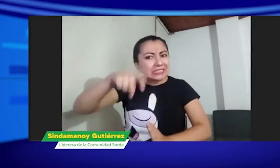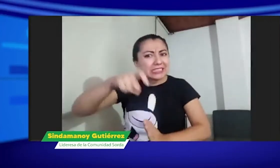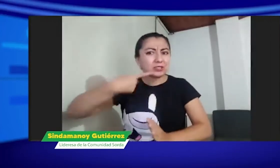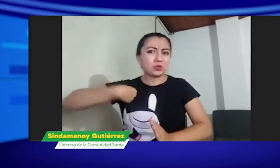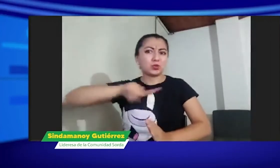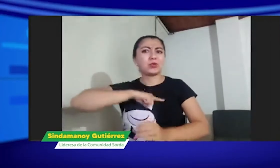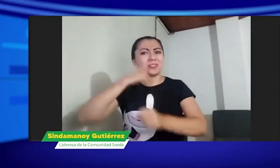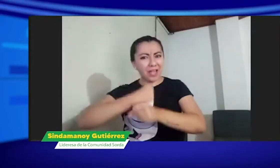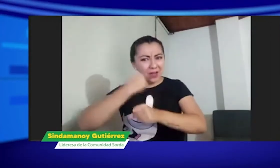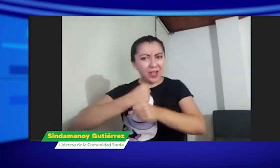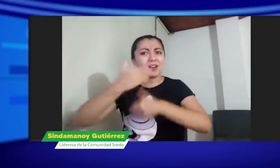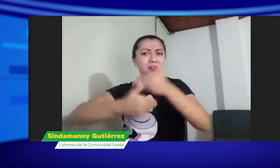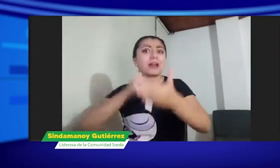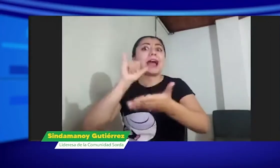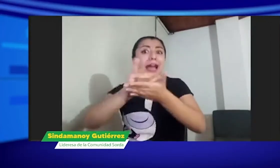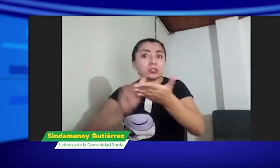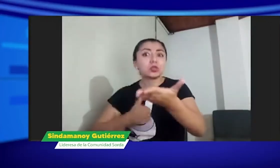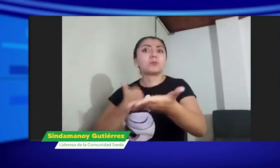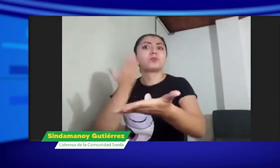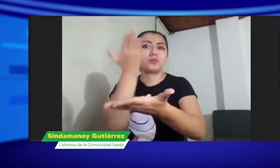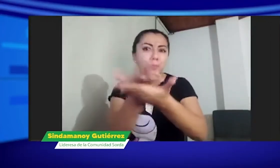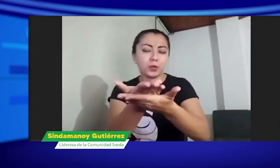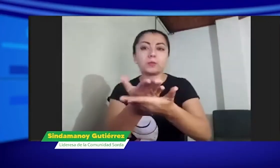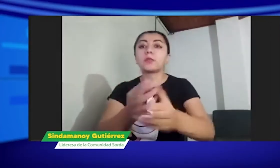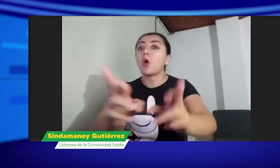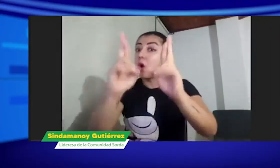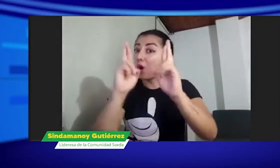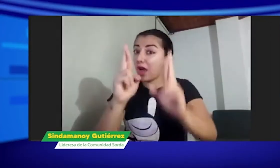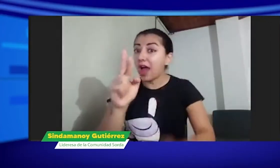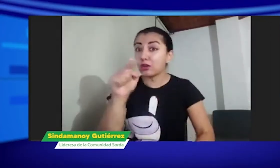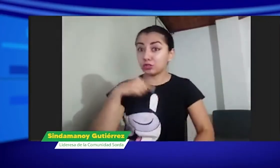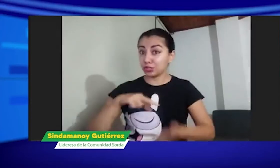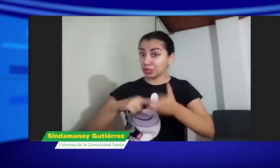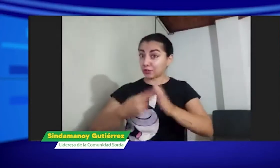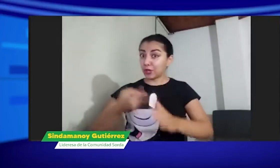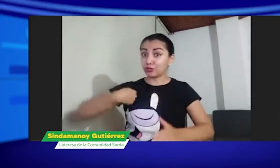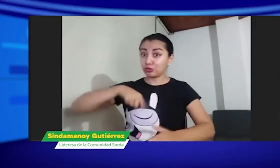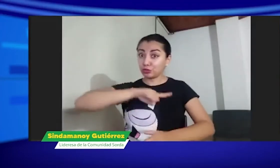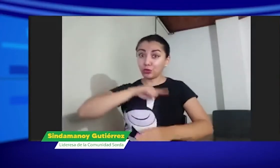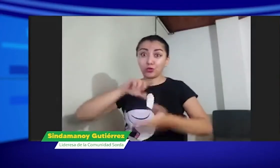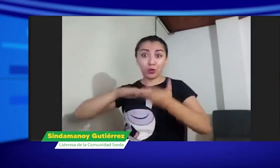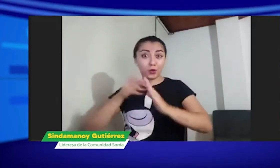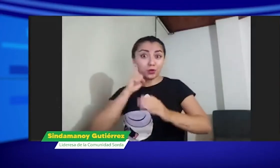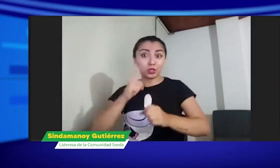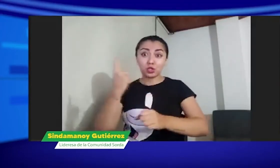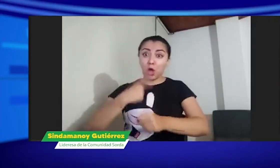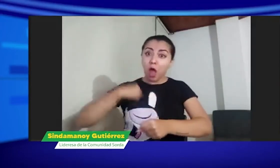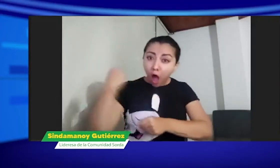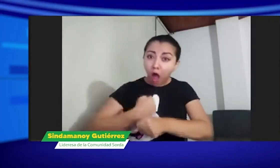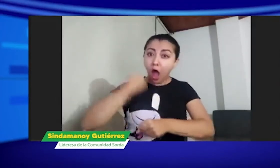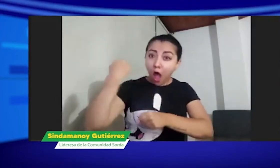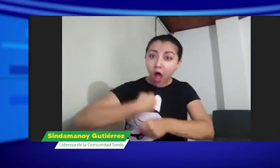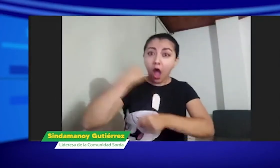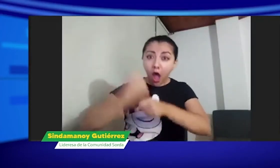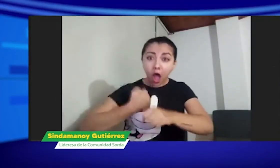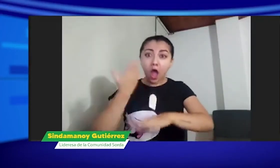estar en esos espacios porque nosotros necesitamos oportunidades como estas entonces es allí donde estamos hablando de trabajar en estas